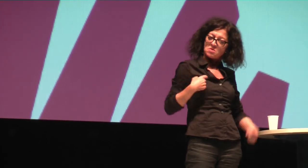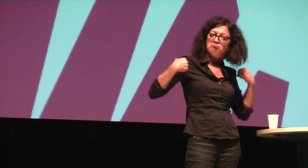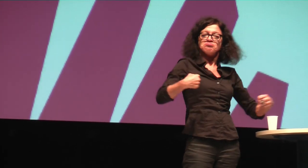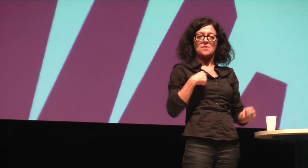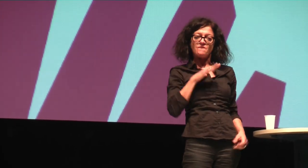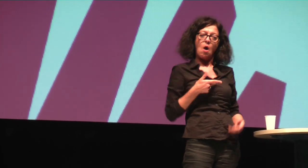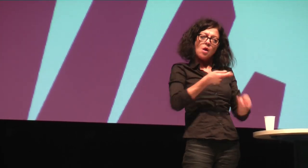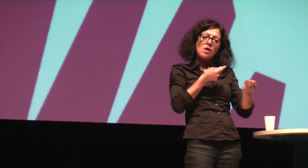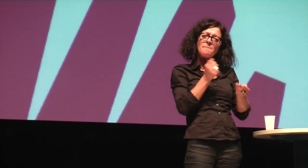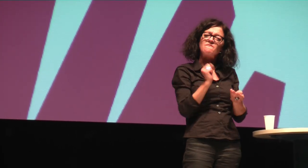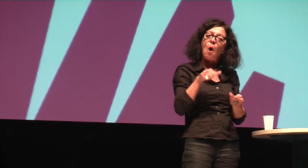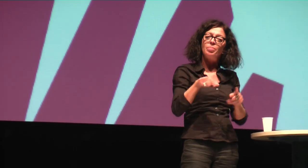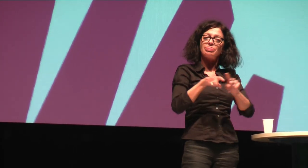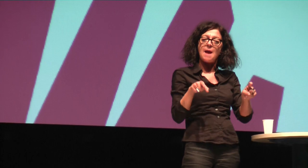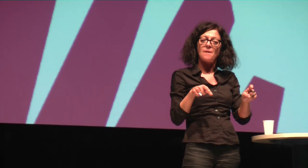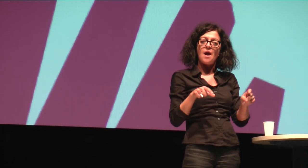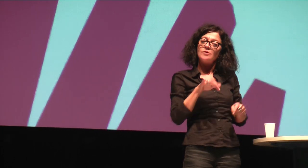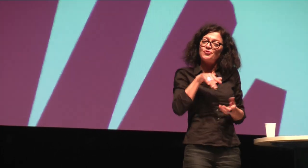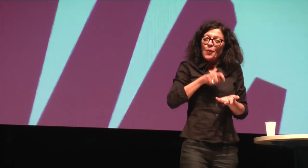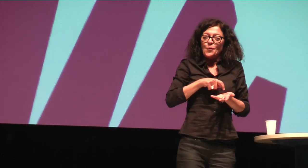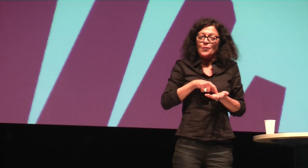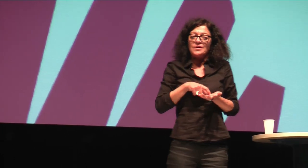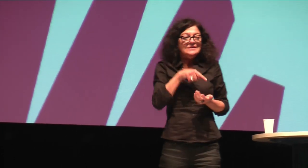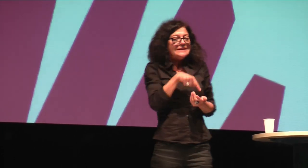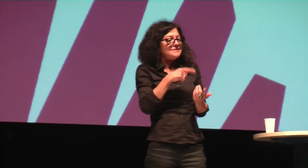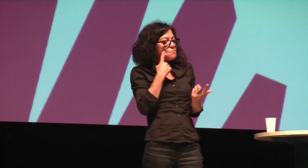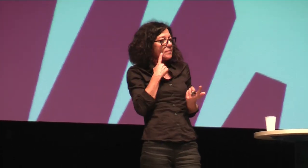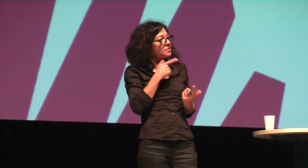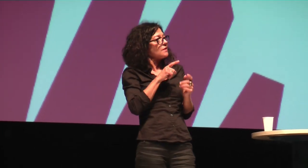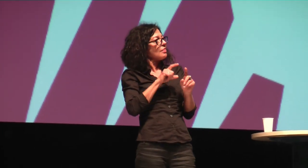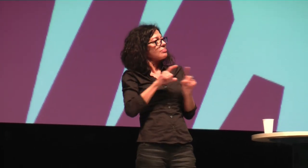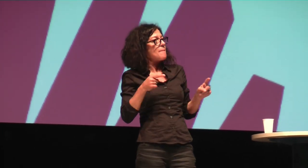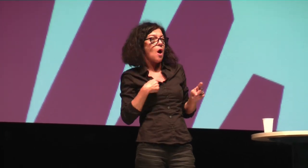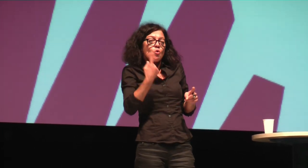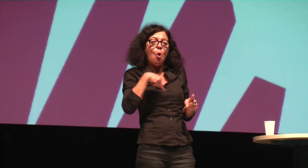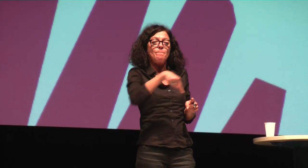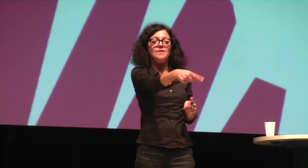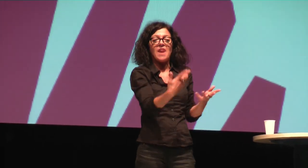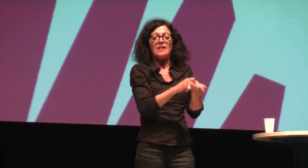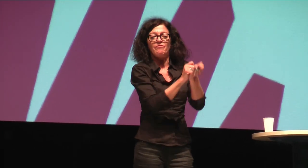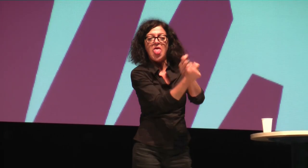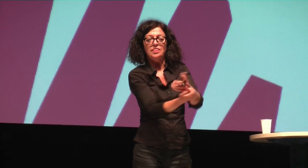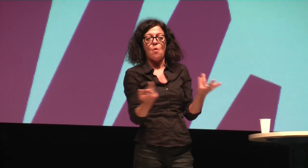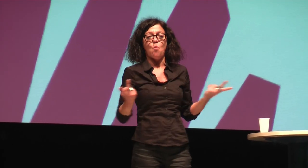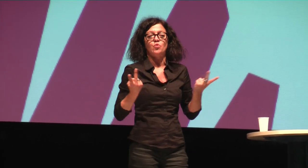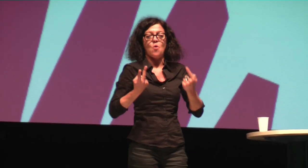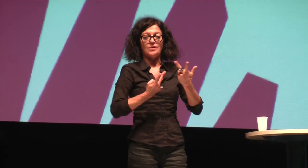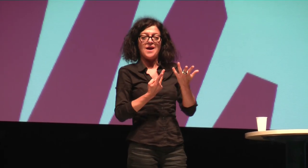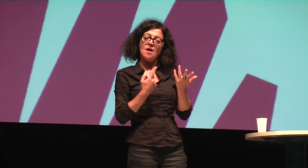und nicht, dass ich sage, ja, ich bin jetzt diese Frau und jetzt will ich das so, sondern wir müssen uns einfach überlegen,